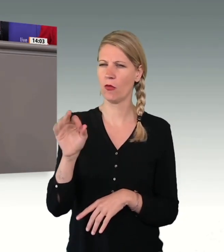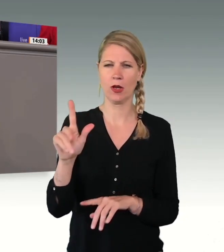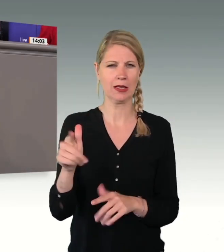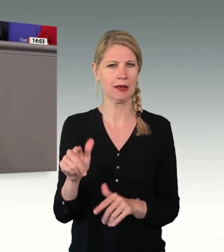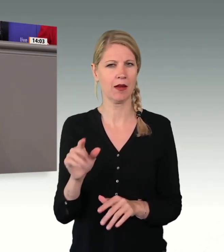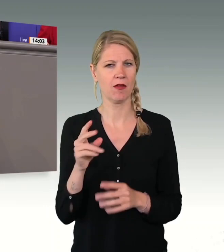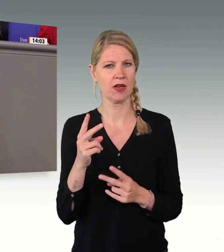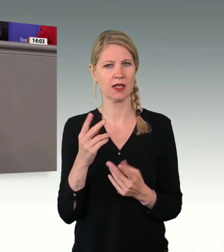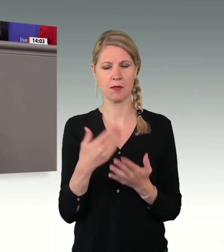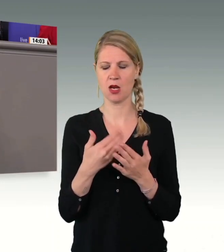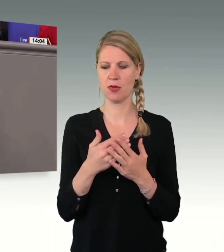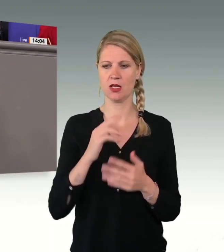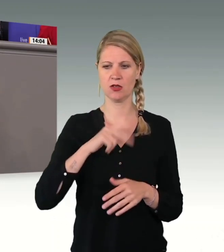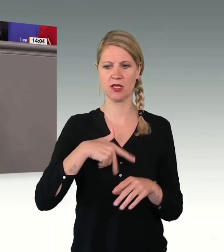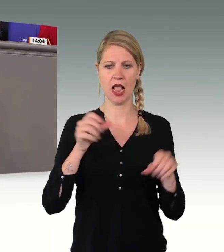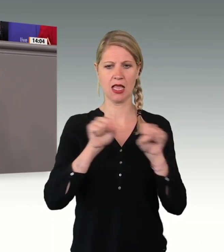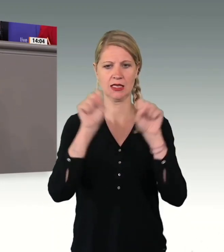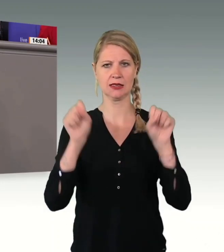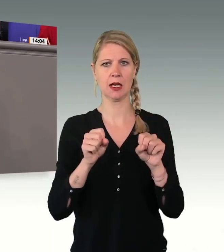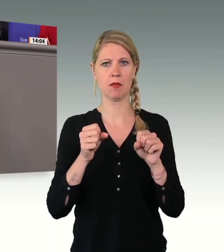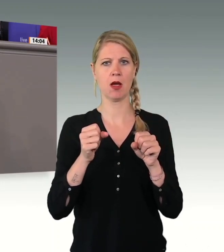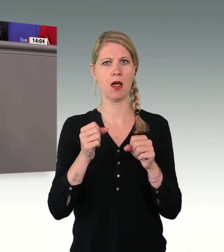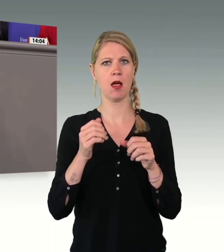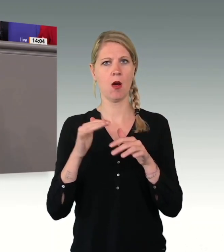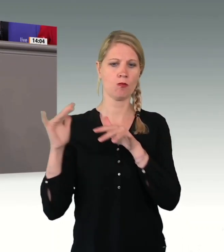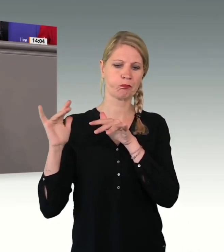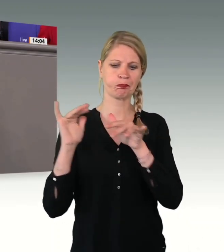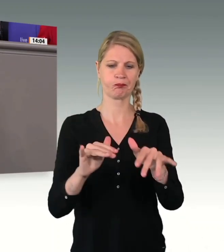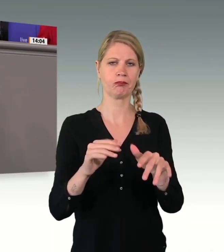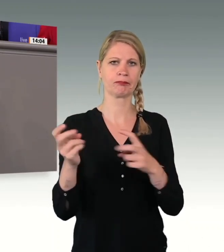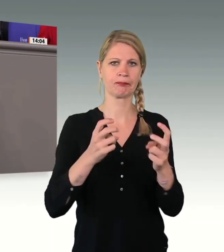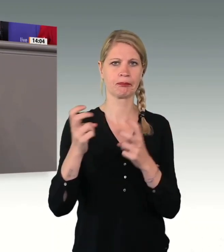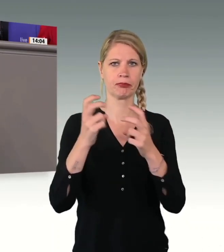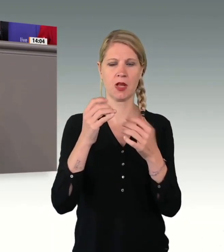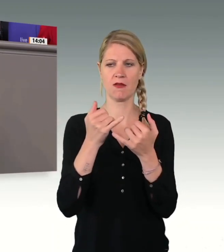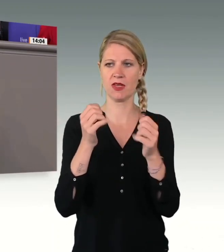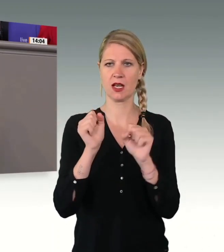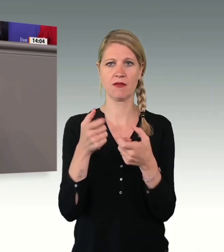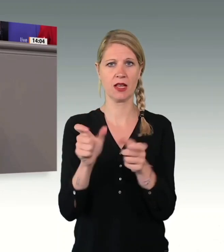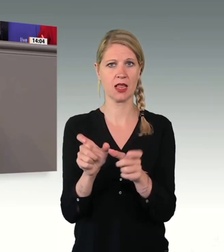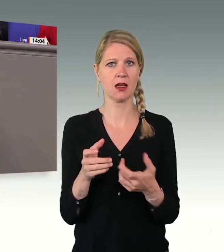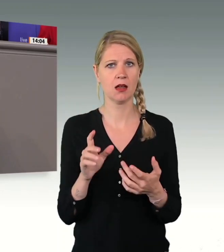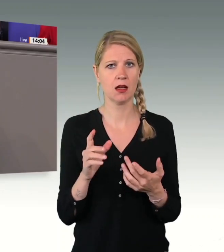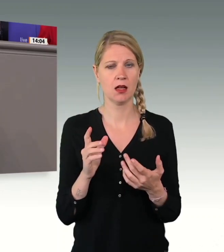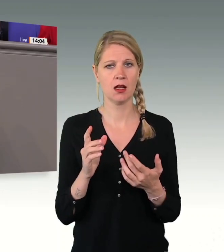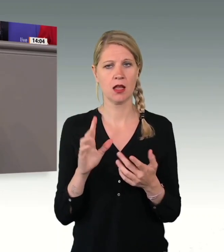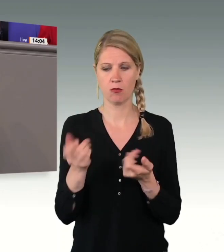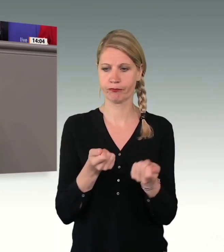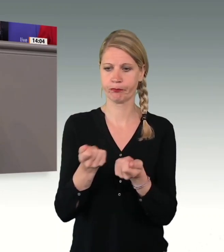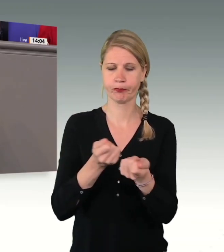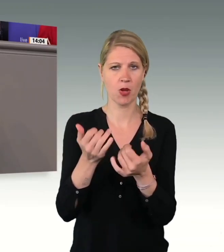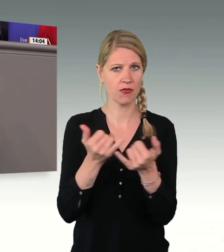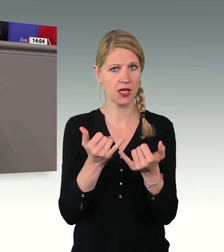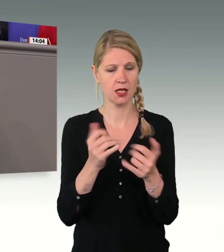Sozialsysteme verhindern können. Und Sie machen sich schlussendlich auch überhaupt keine Gedanken darüber,